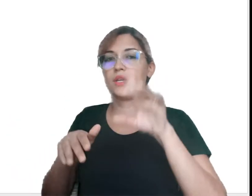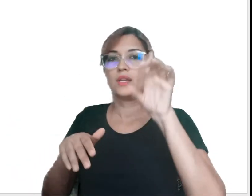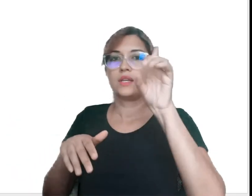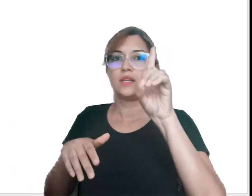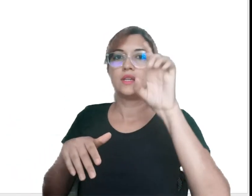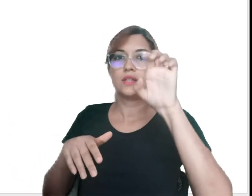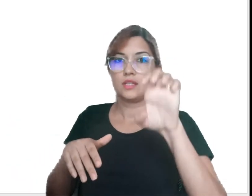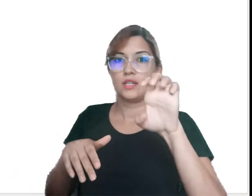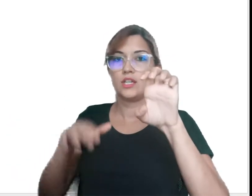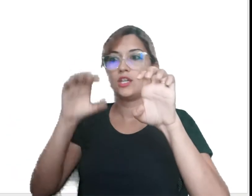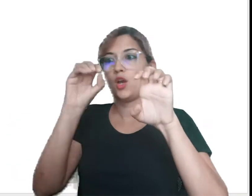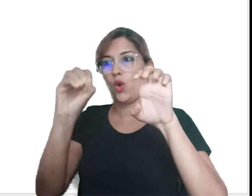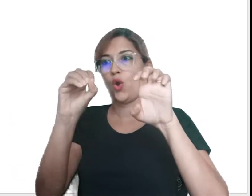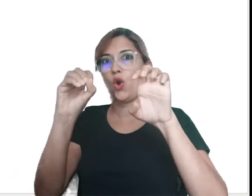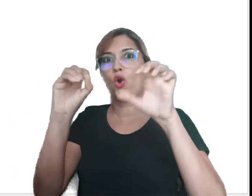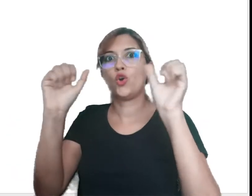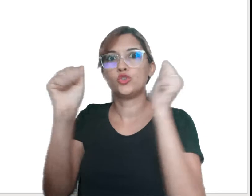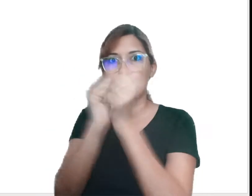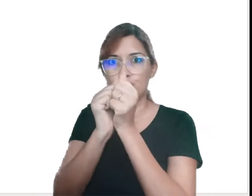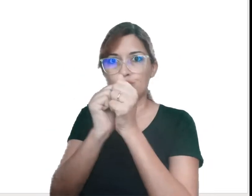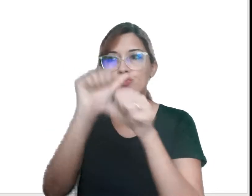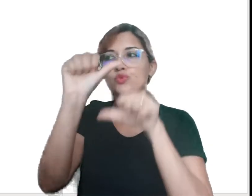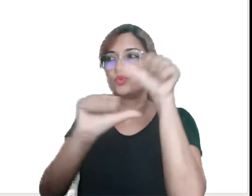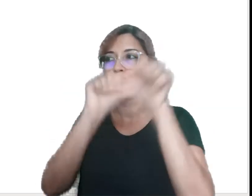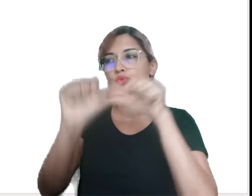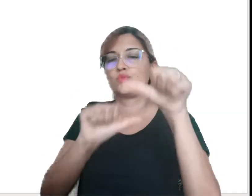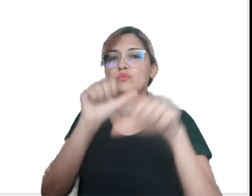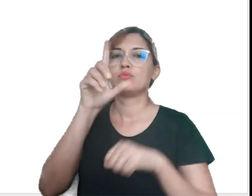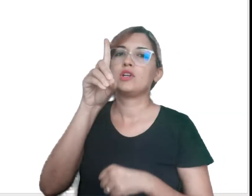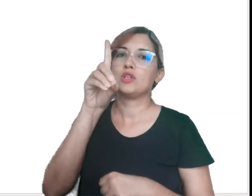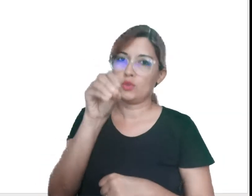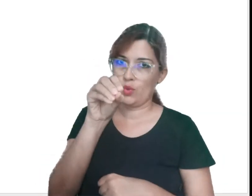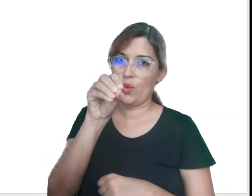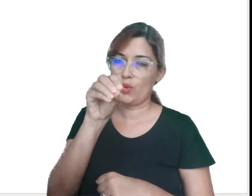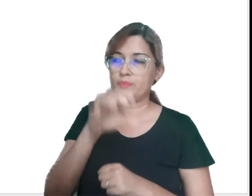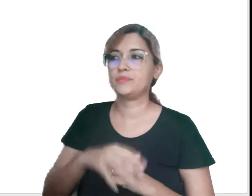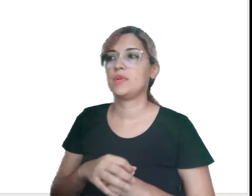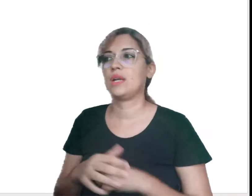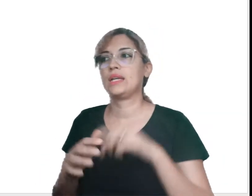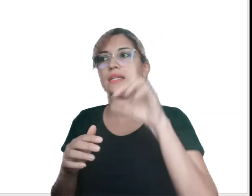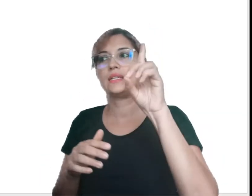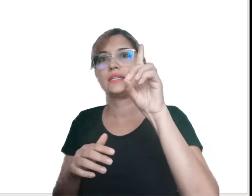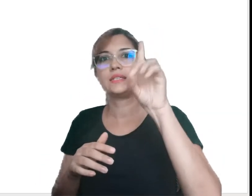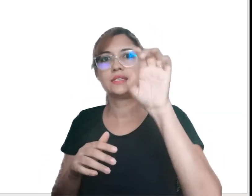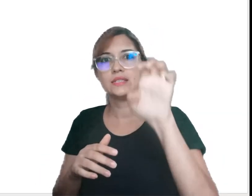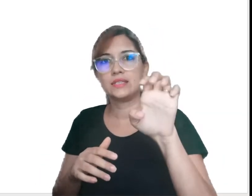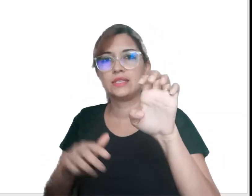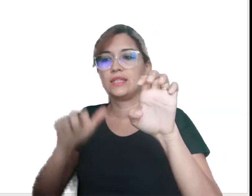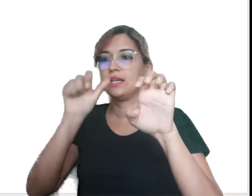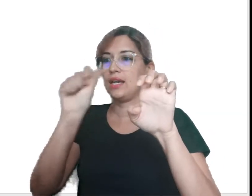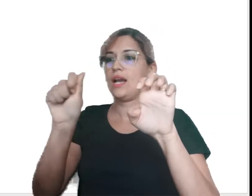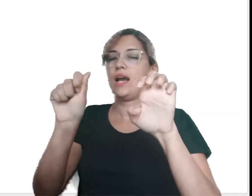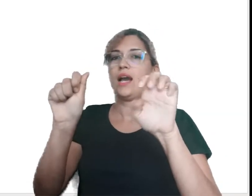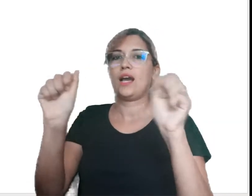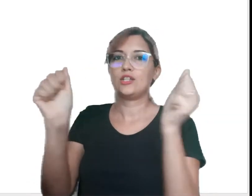Se unirmos o de e o o, então, teremos do. De